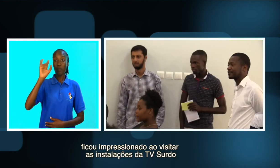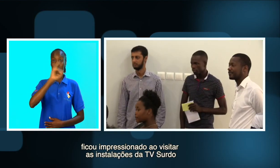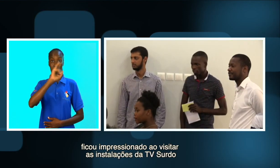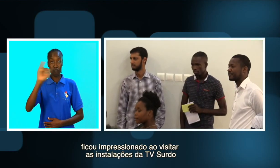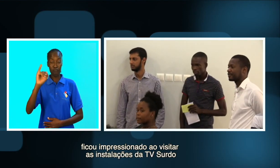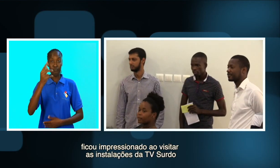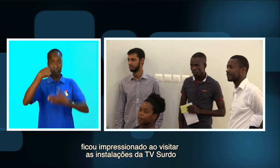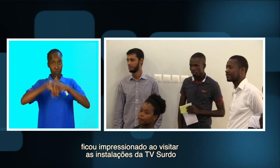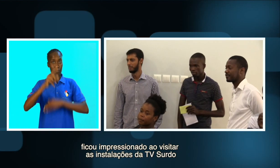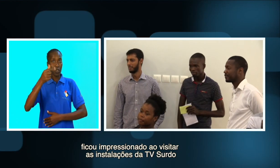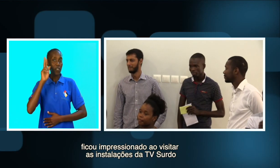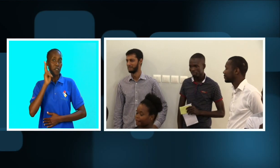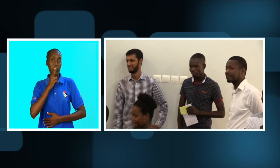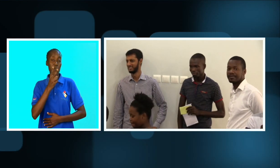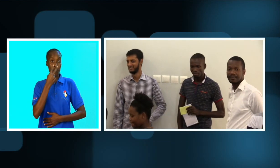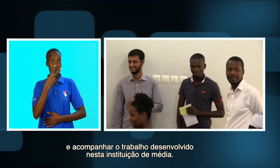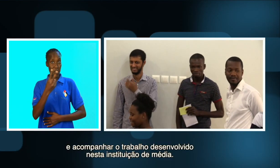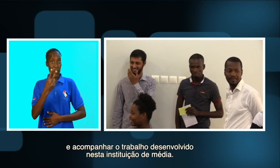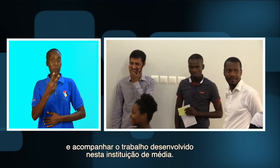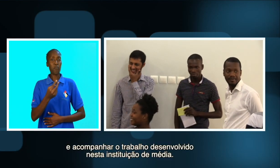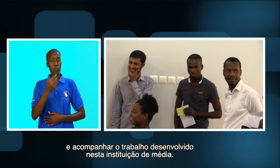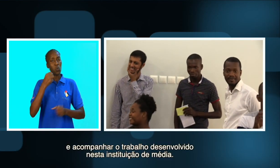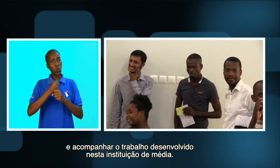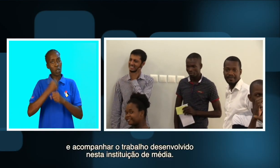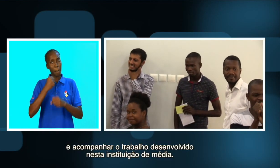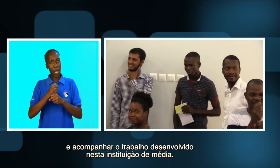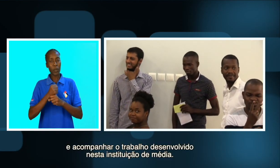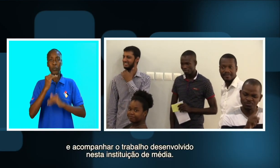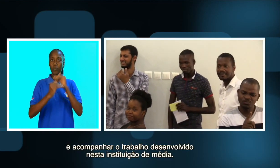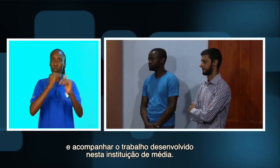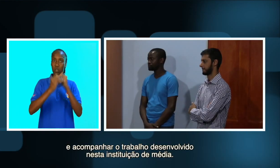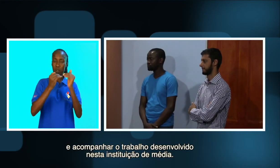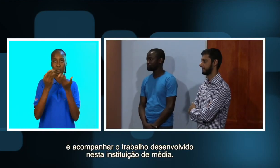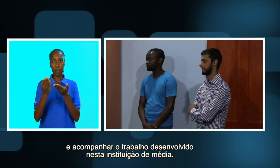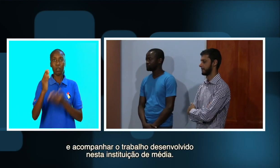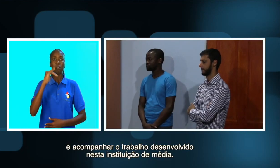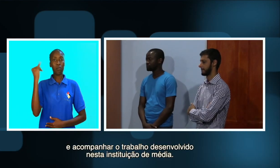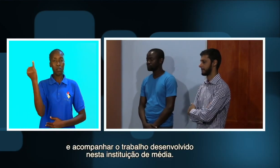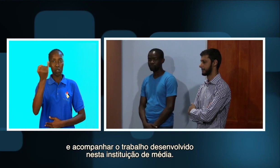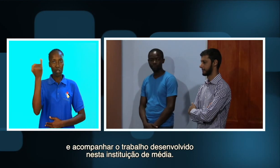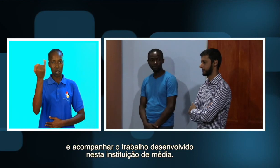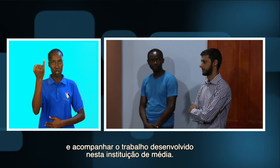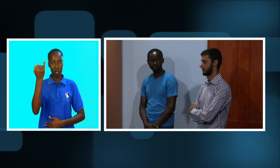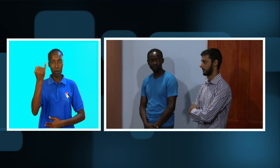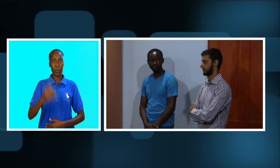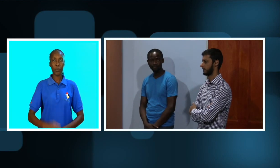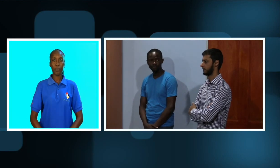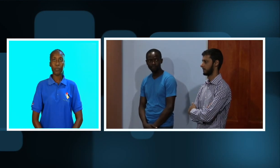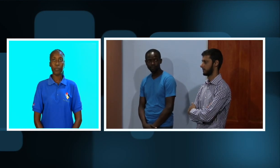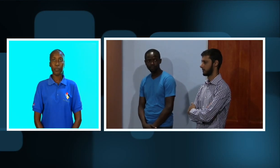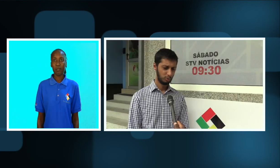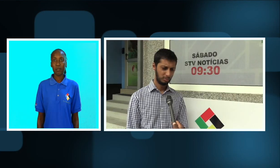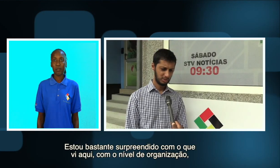ao visitar as instalações da TV Surdo e acompanhar o trabalho desenvolvido nesta instituição de mídia.